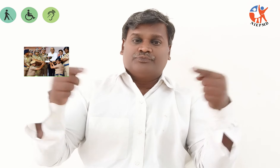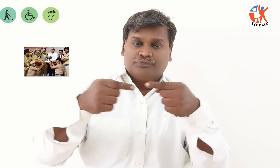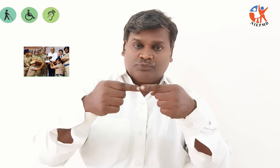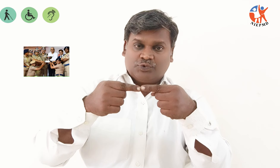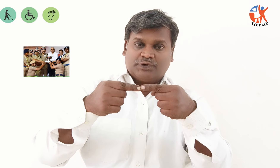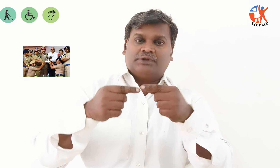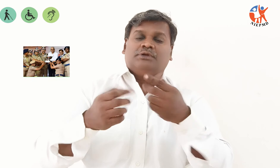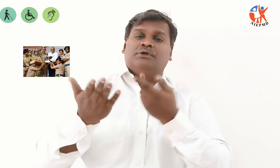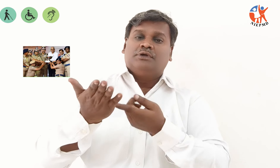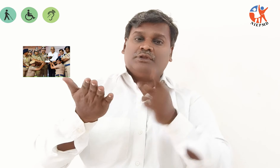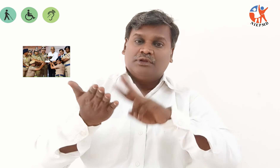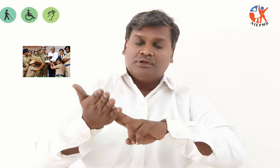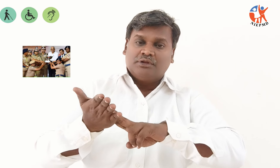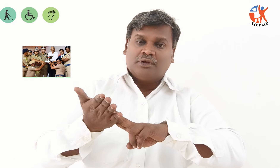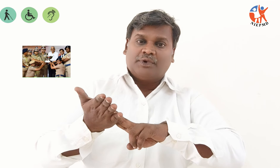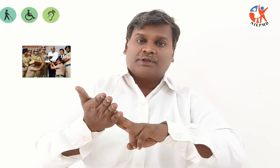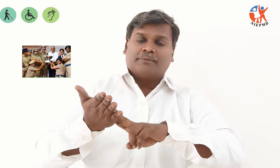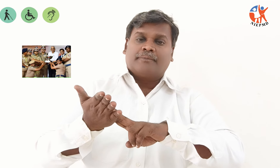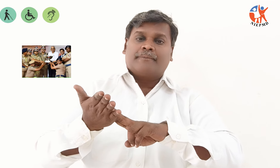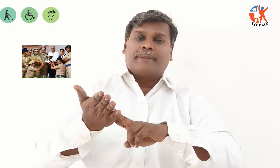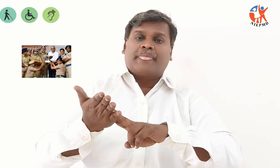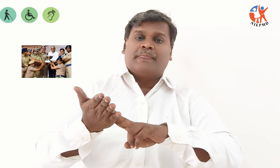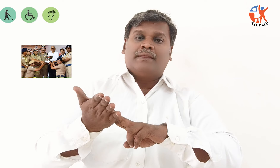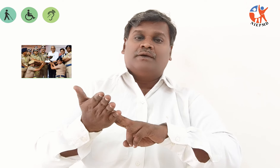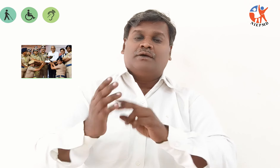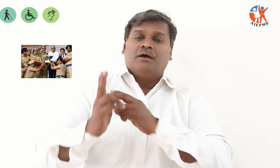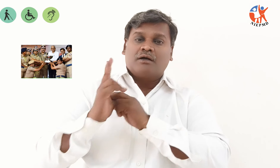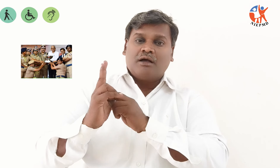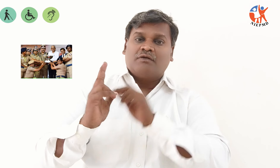தமிழக தலமை செய்லாலர் சிவதாஸ் மீனா அரிசு கோப்பையை வழங்கினார்